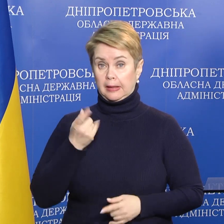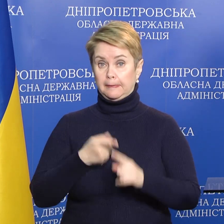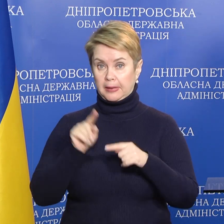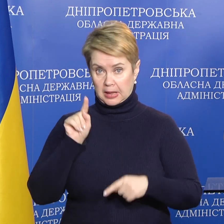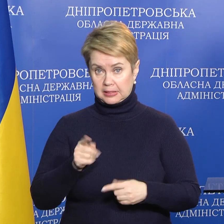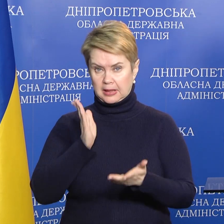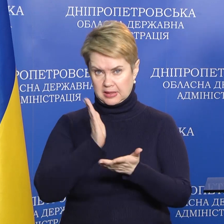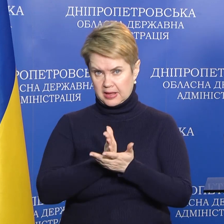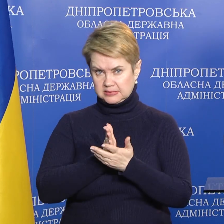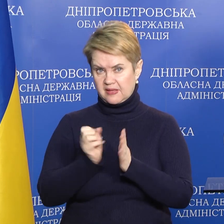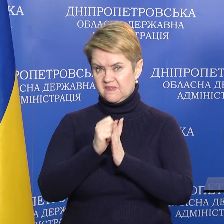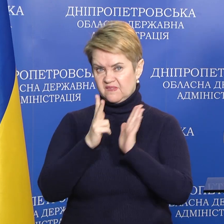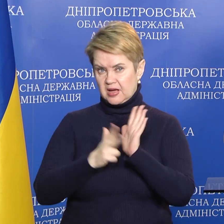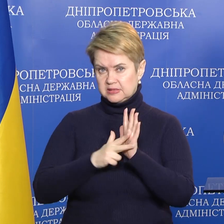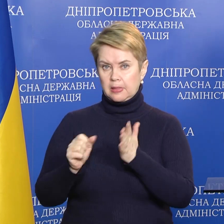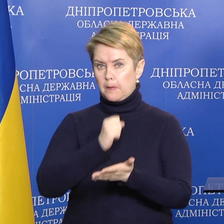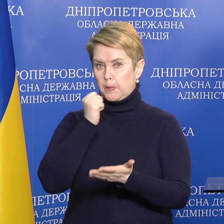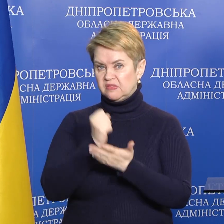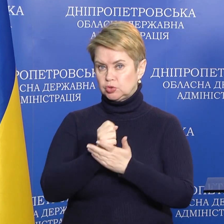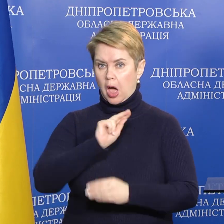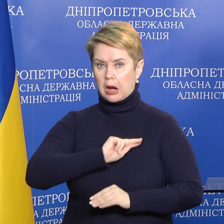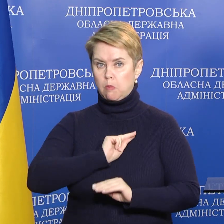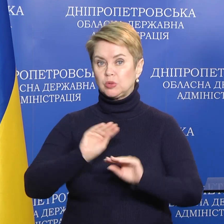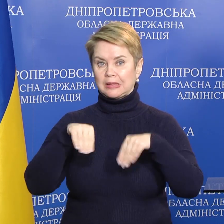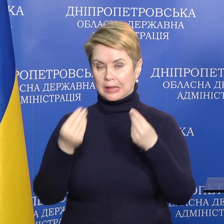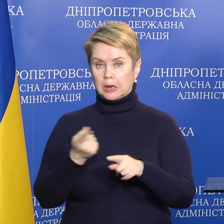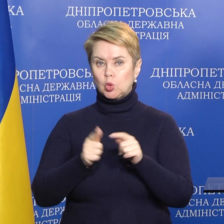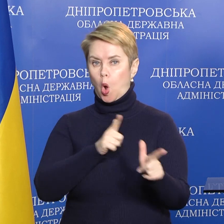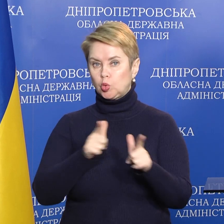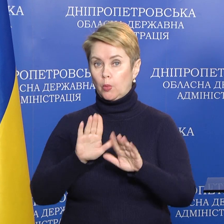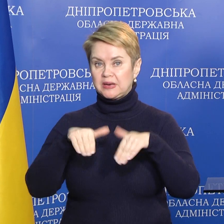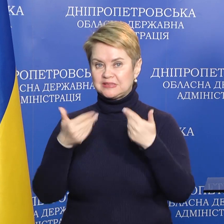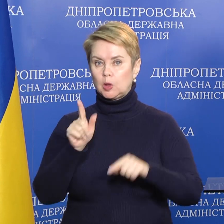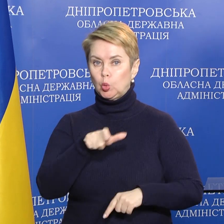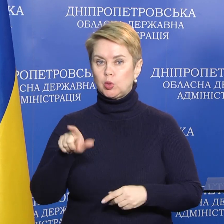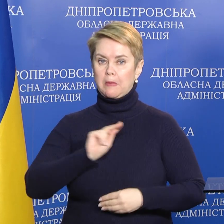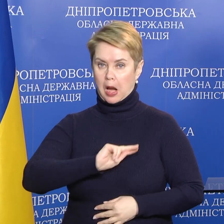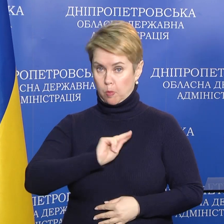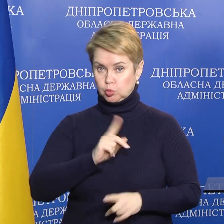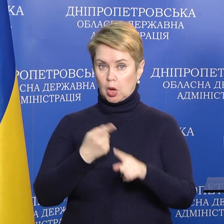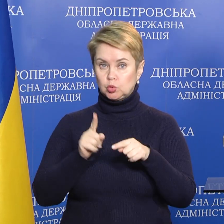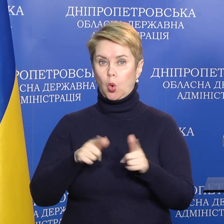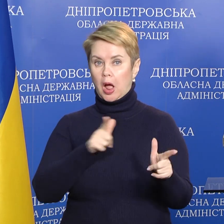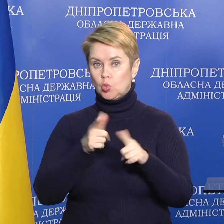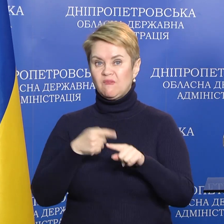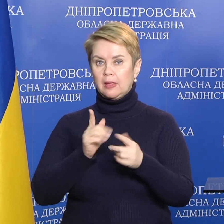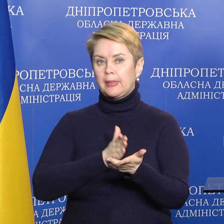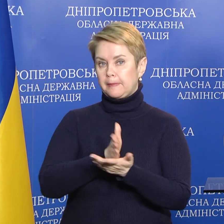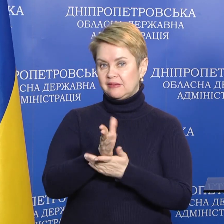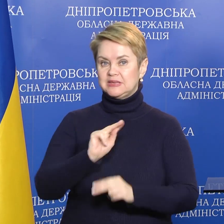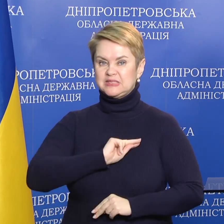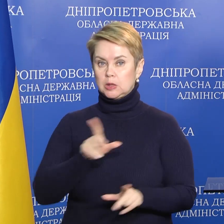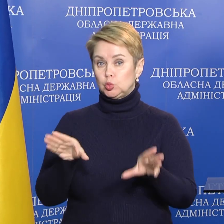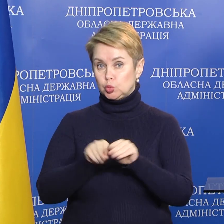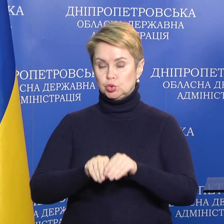при этом есть 18 подтвержденных работодателей, которые готовы предоставить людям работу и которые готовы в этом направлении